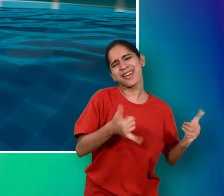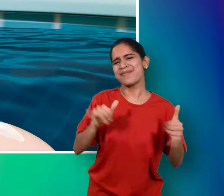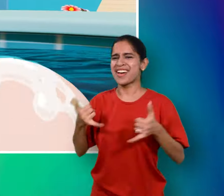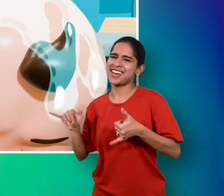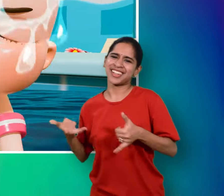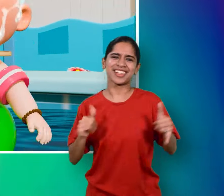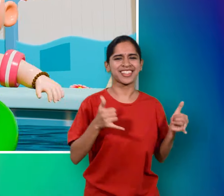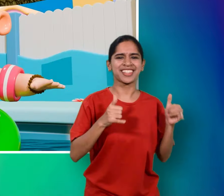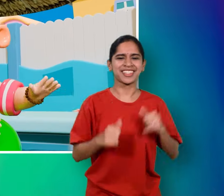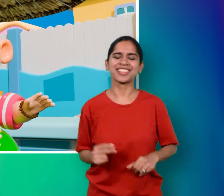करता है